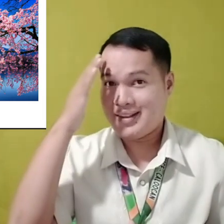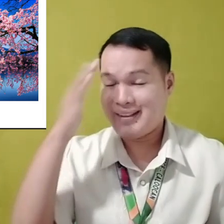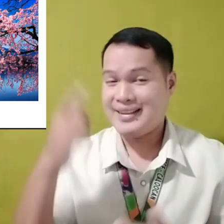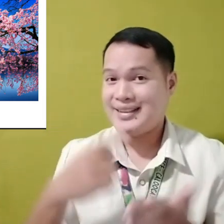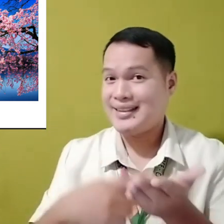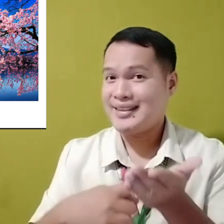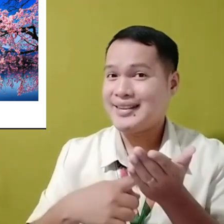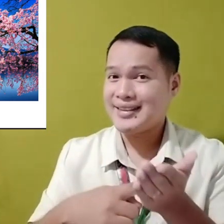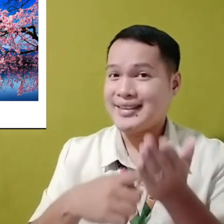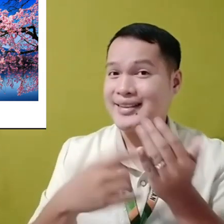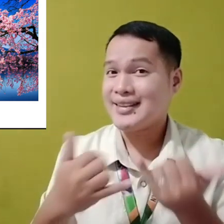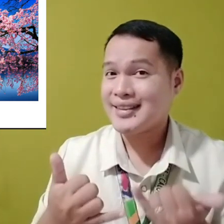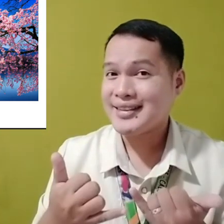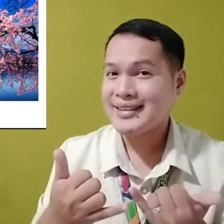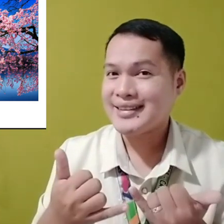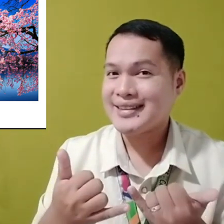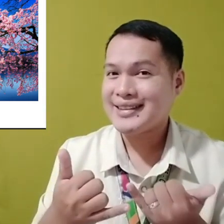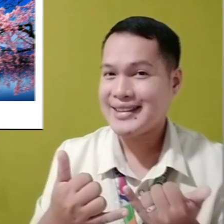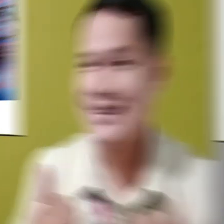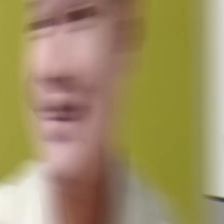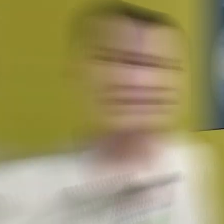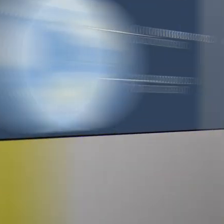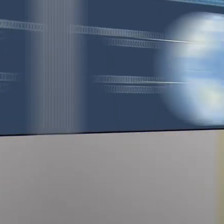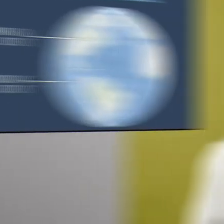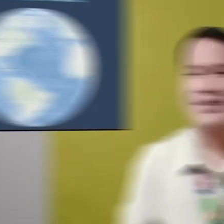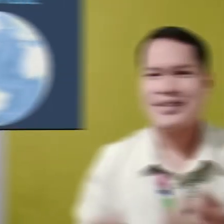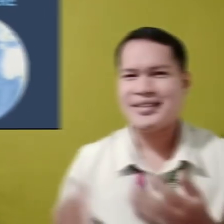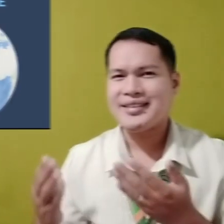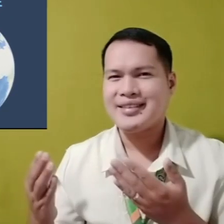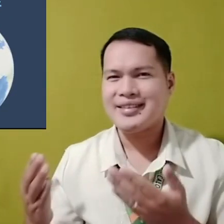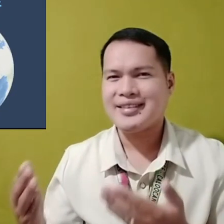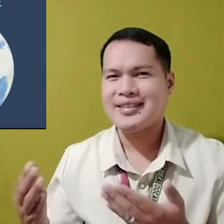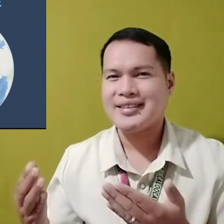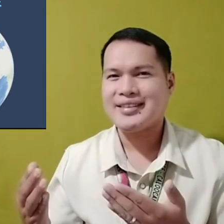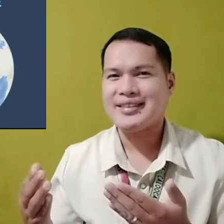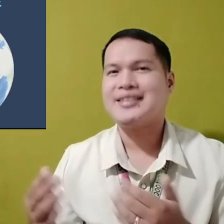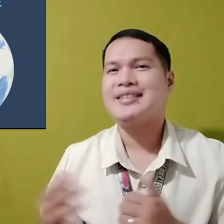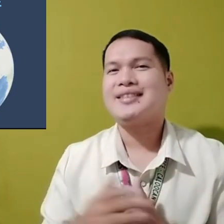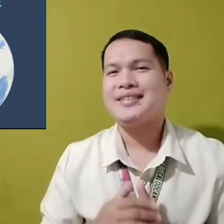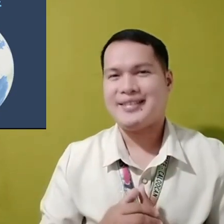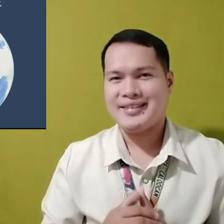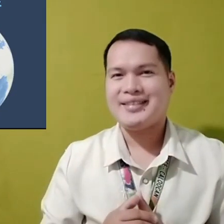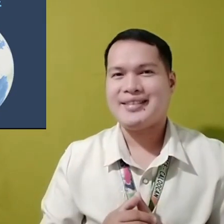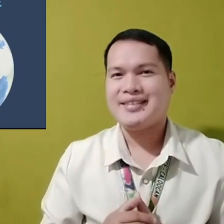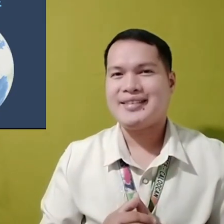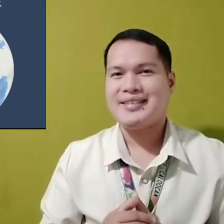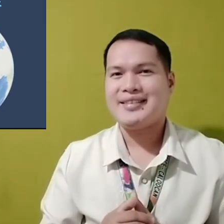Nababatid niyo na ba kung ano ang tatalakayin natin? Ang Earth Lithosphere